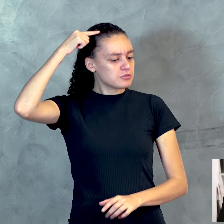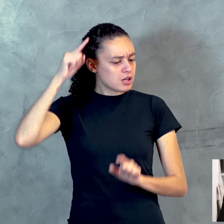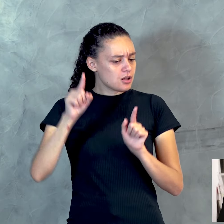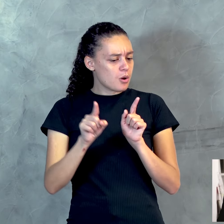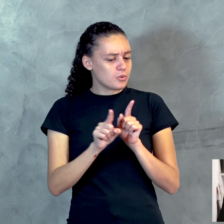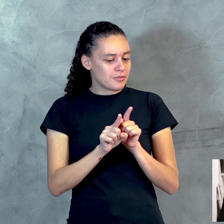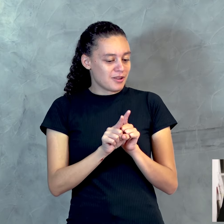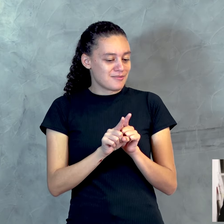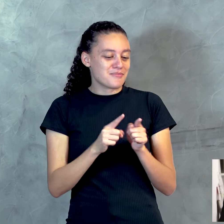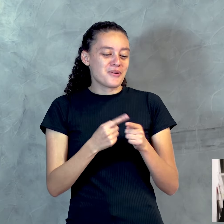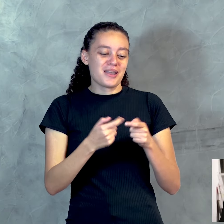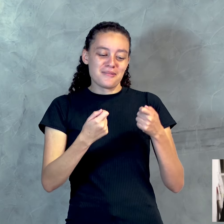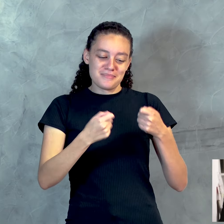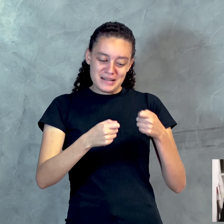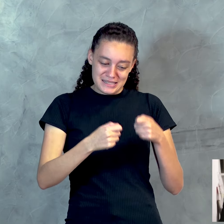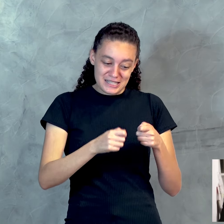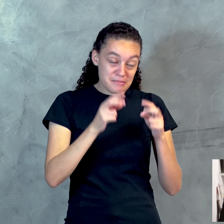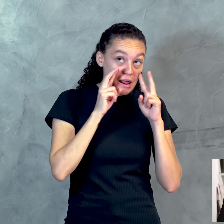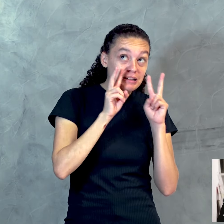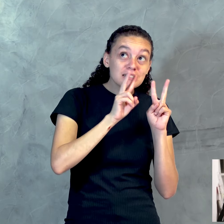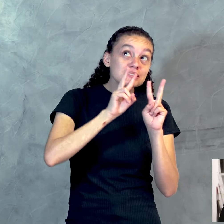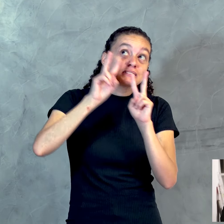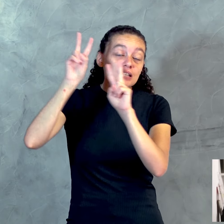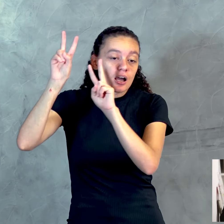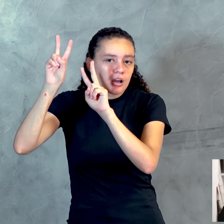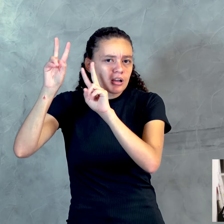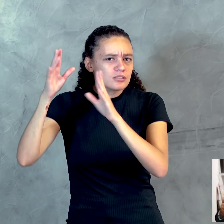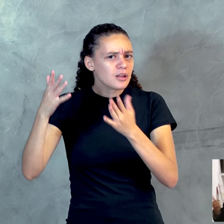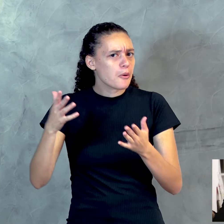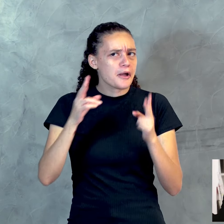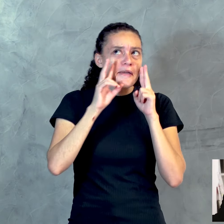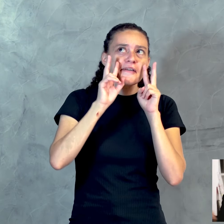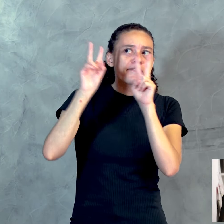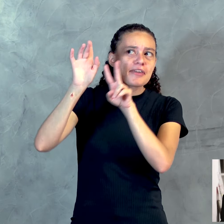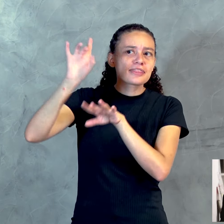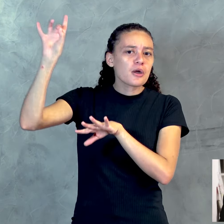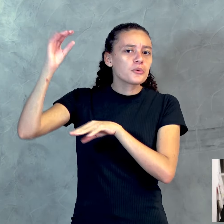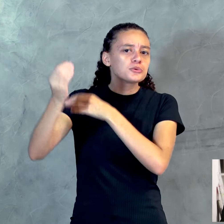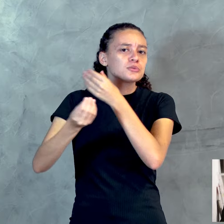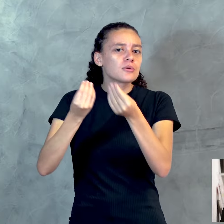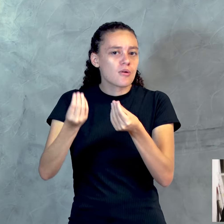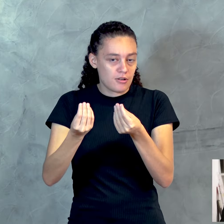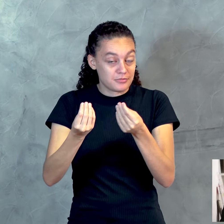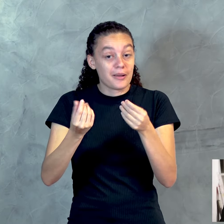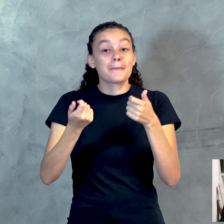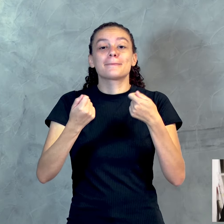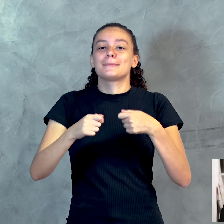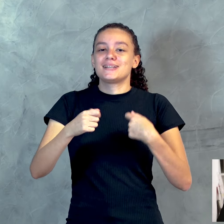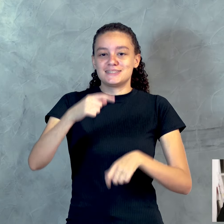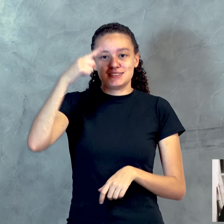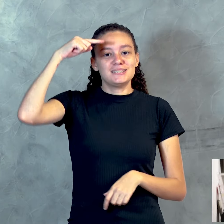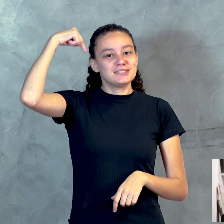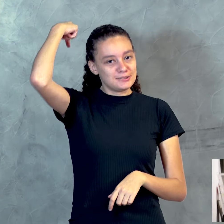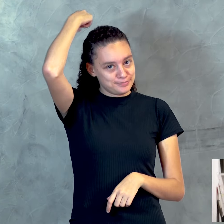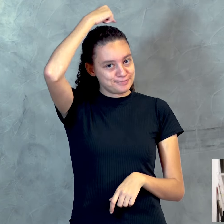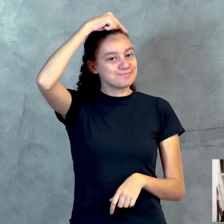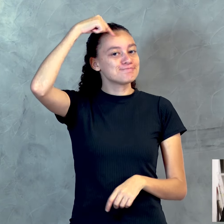qual ninguém verá o Senhor. Ninguém pode ver a Deus sem santificação